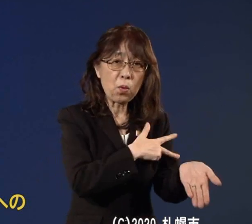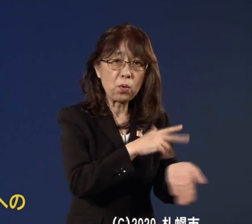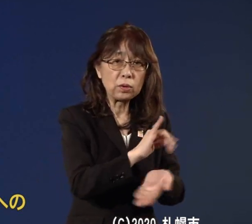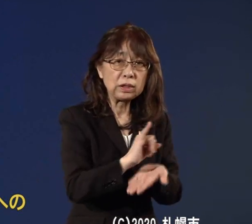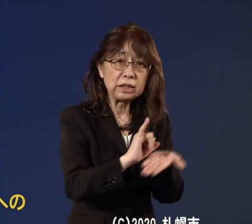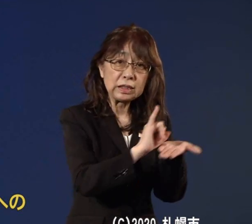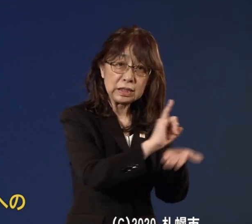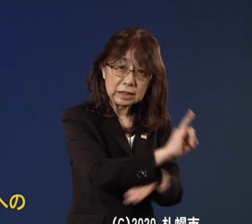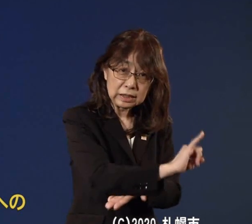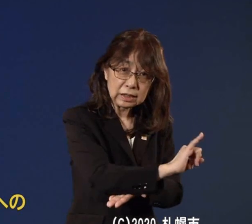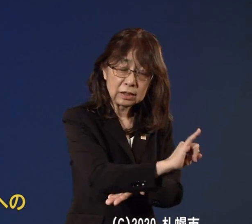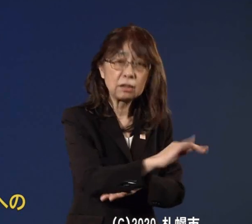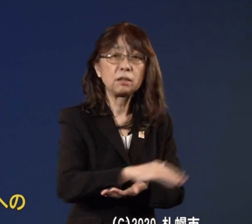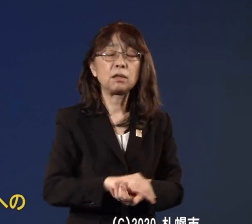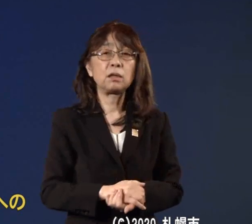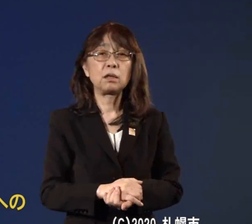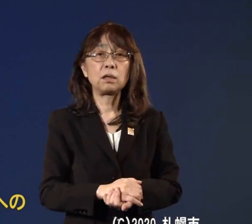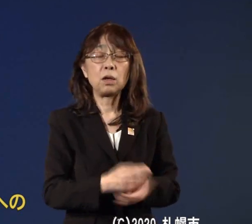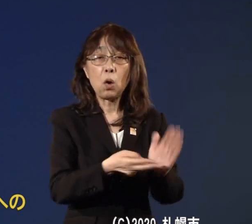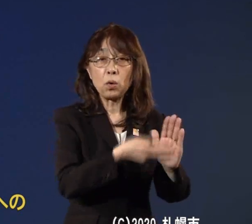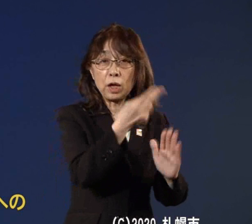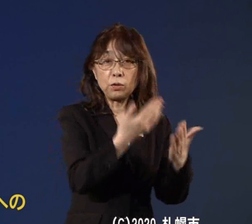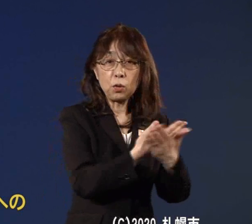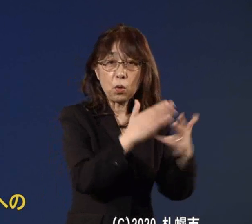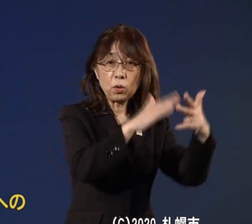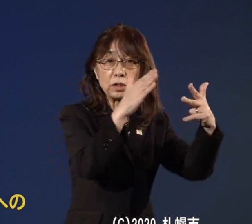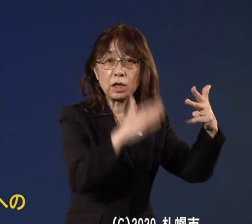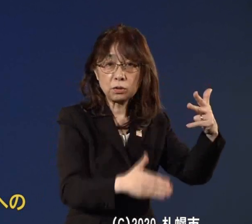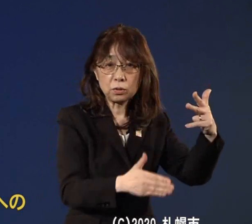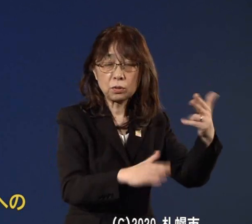このホテルの療養施設であってもですねここに